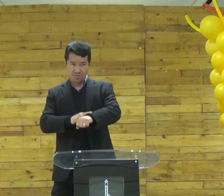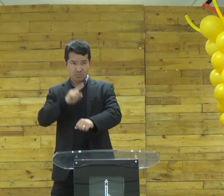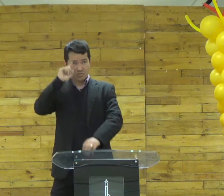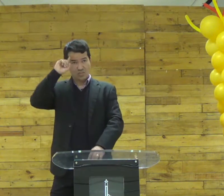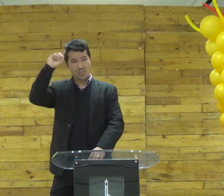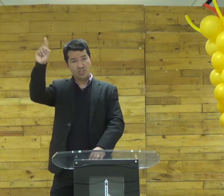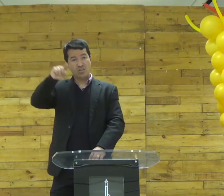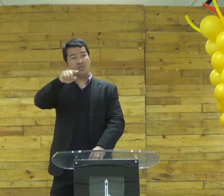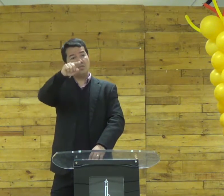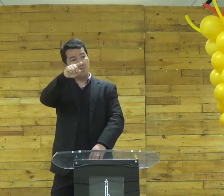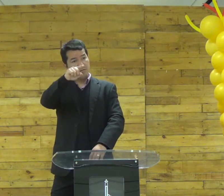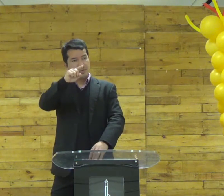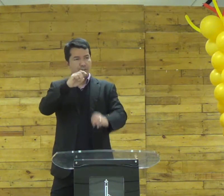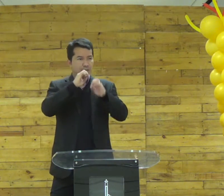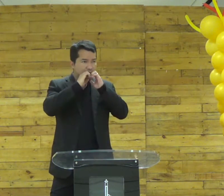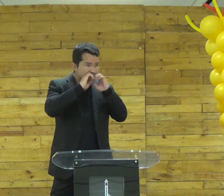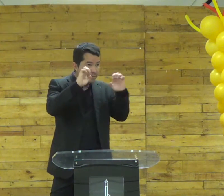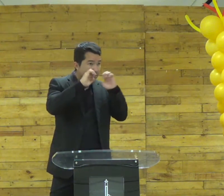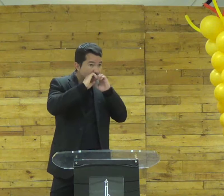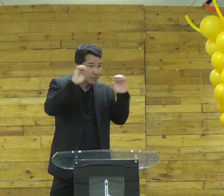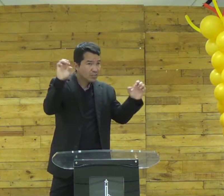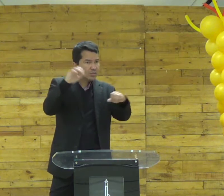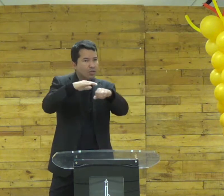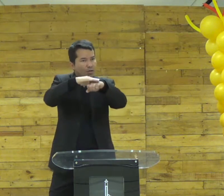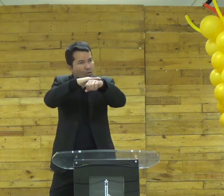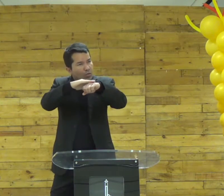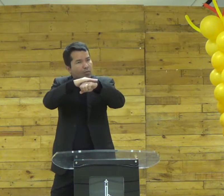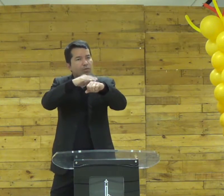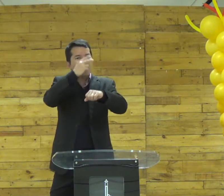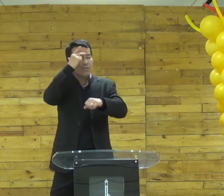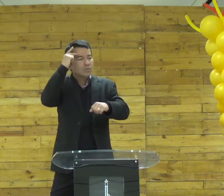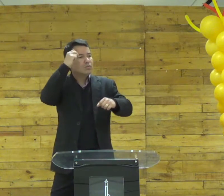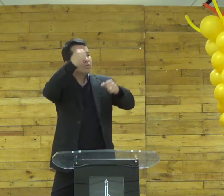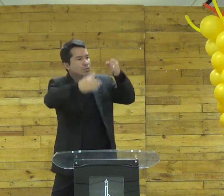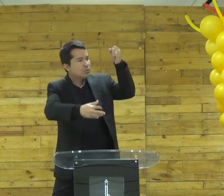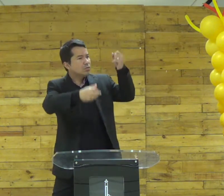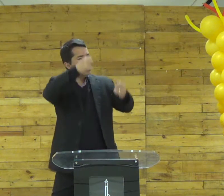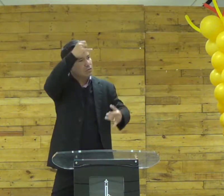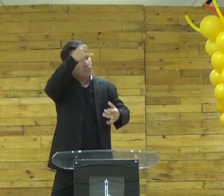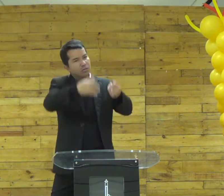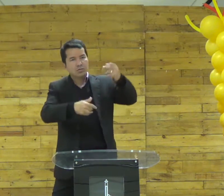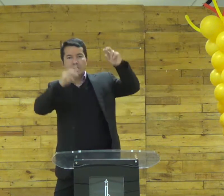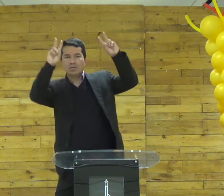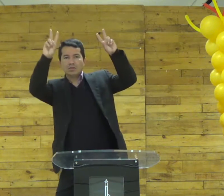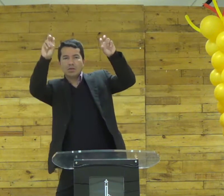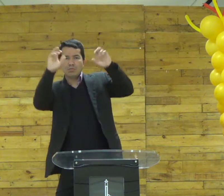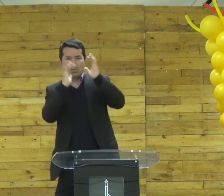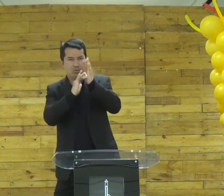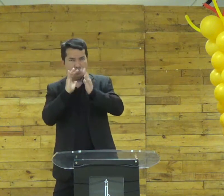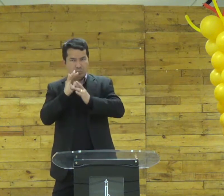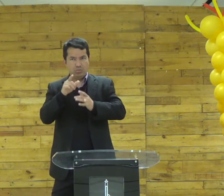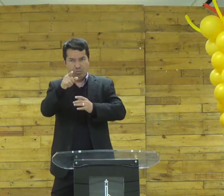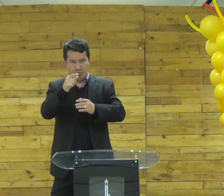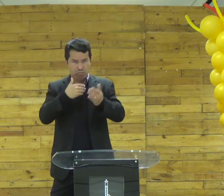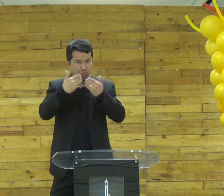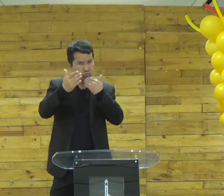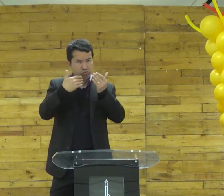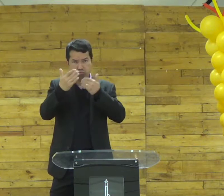tem algum momento do dia em que você fala de Jesus pras pessoas conversa sobre a palavra de Deus sobre tal